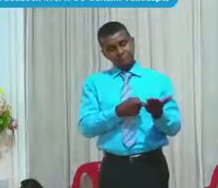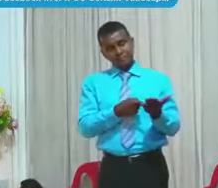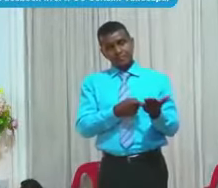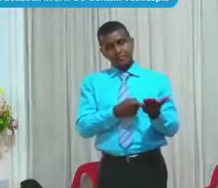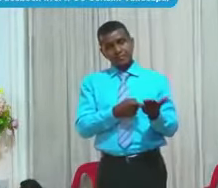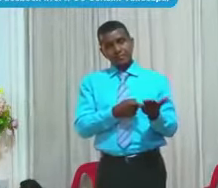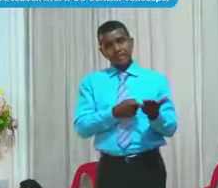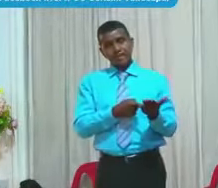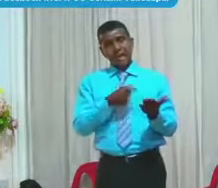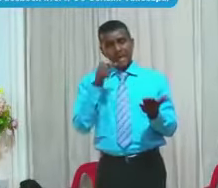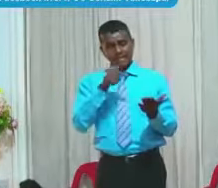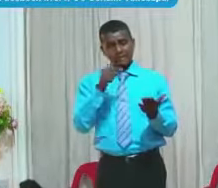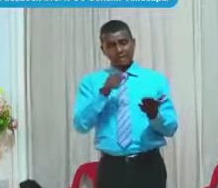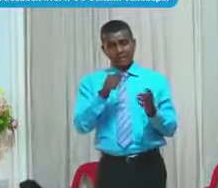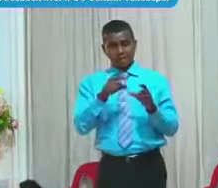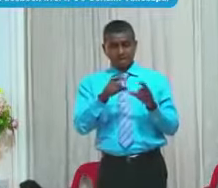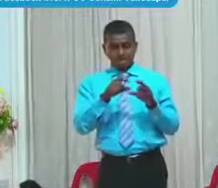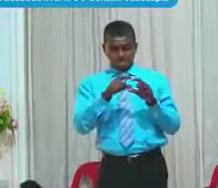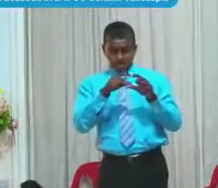Hay un Capítulo